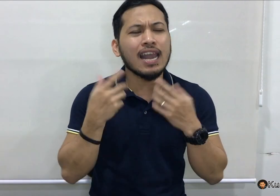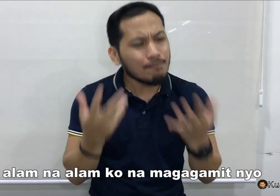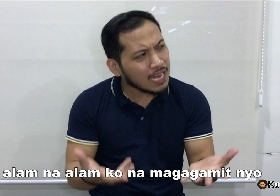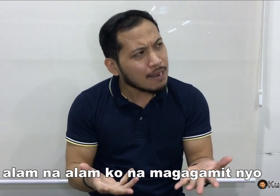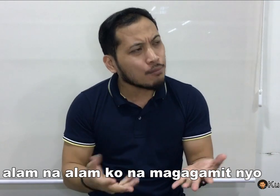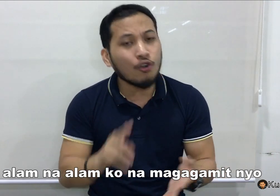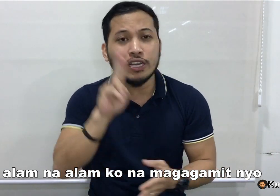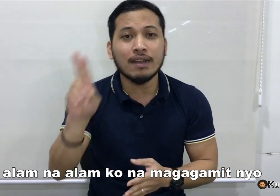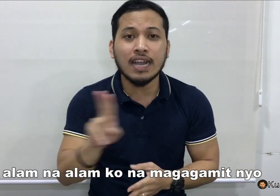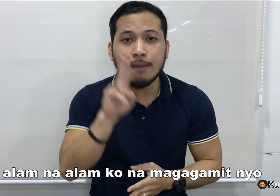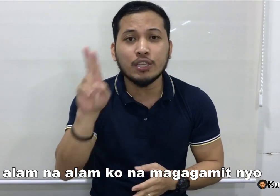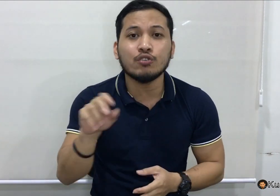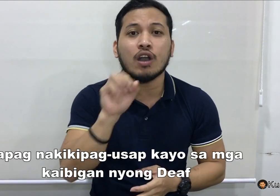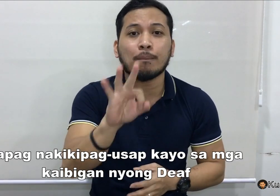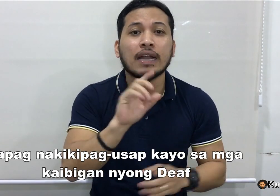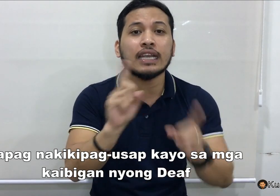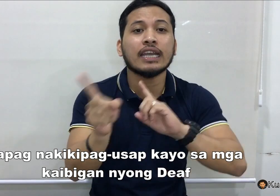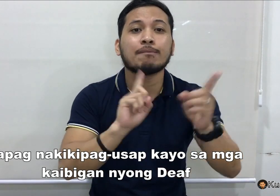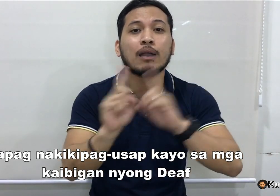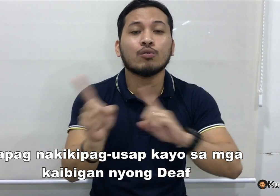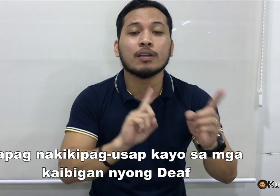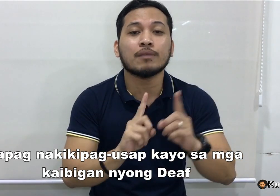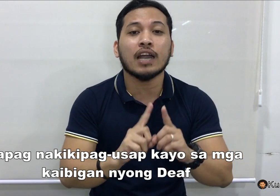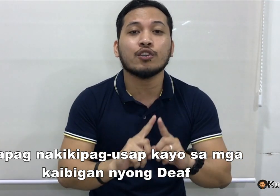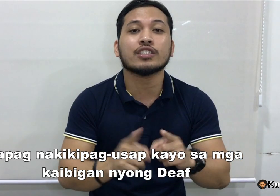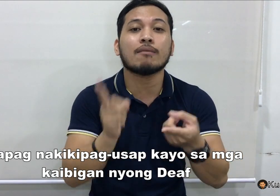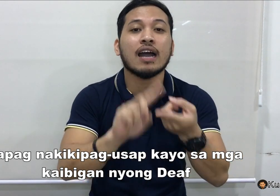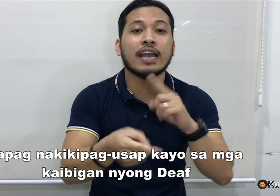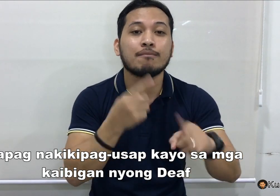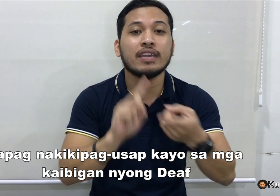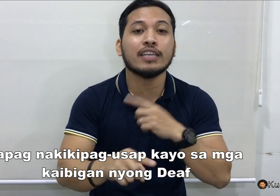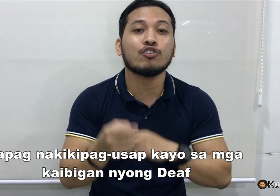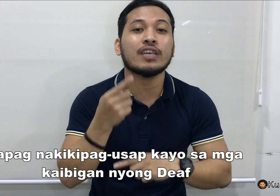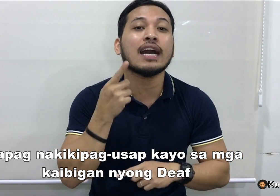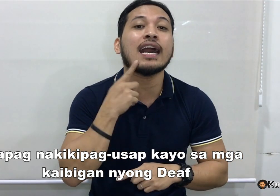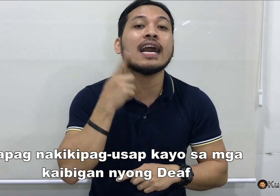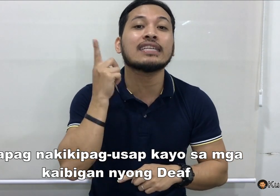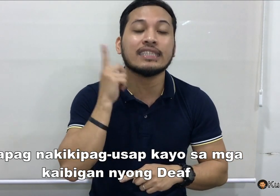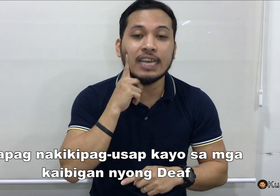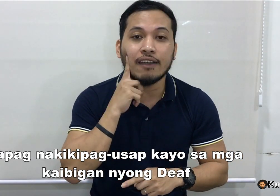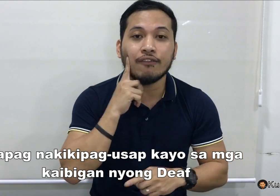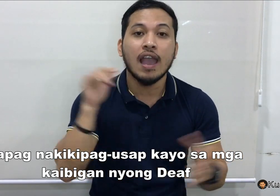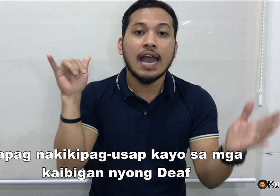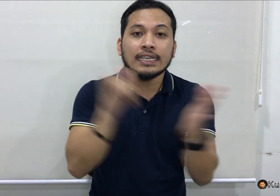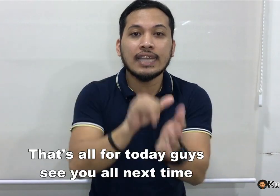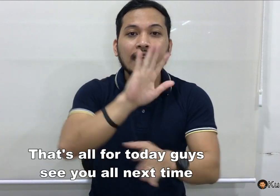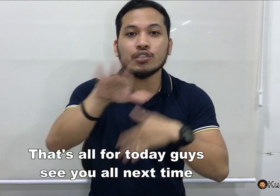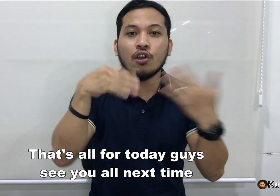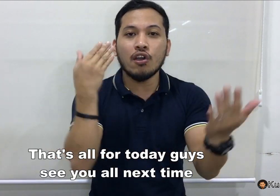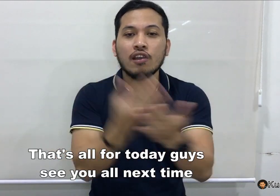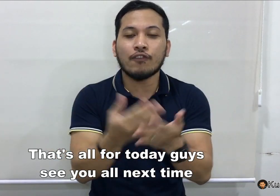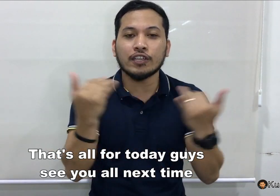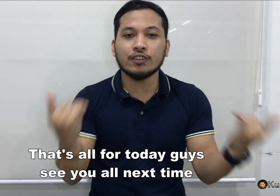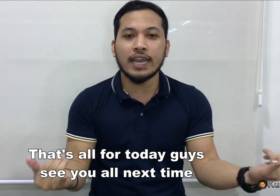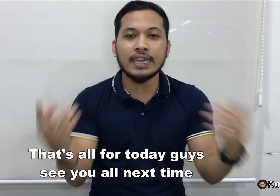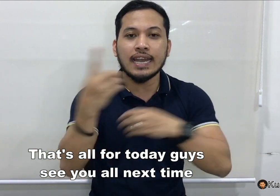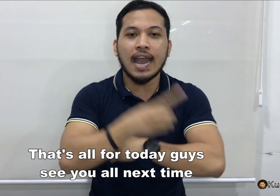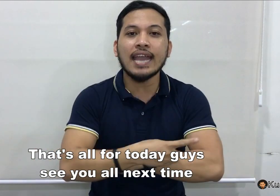alam na alam ko na magagamit nyo kapag nakikipag-usap na kayo sa mga kaibigan nyo niyang deaf. That's all for today, guys.